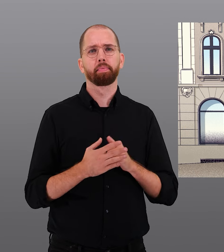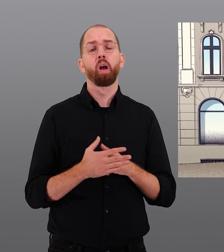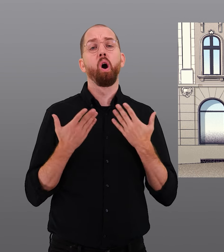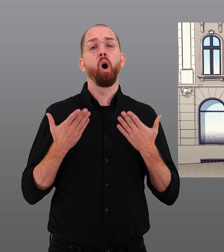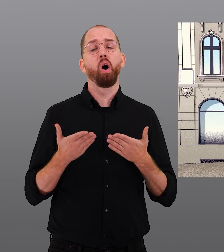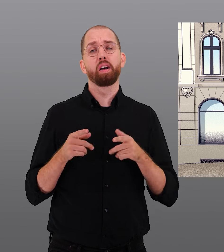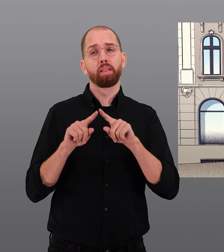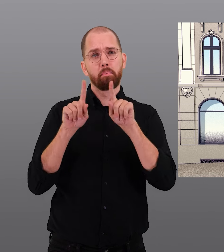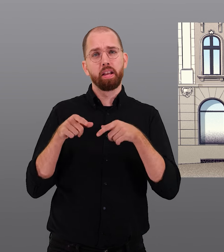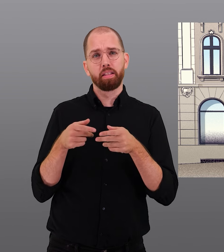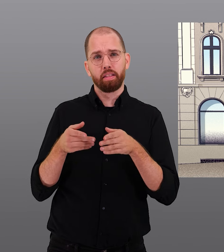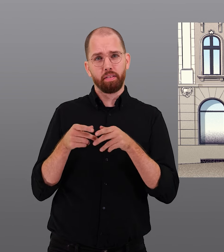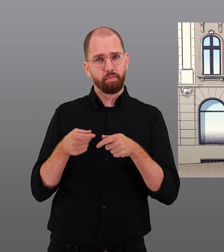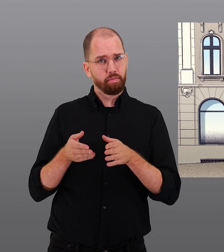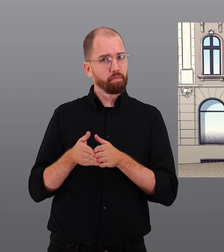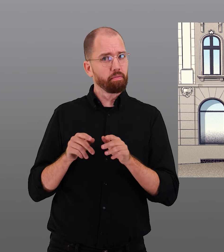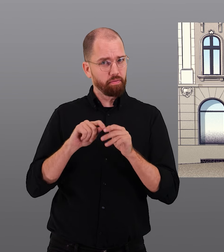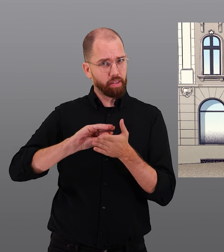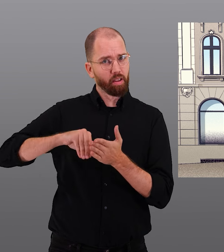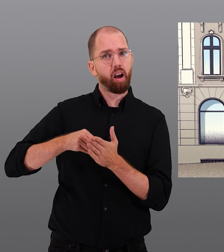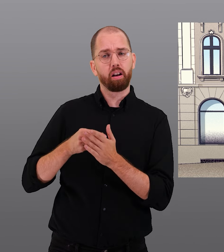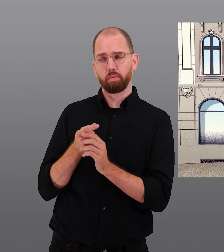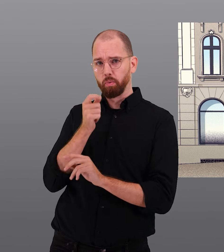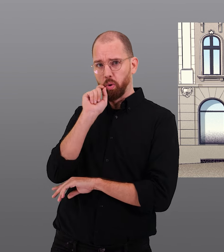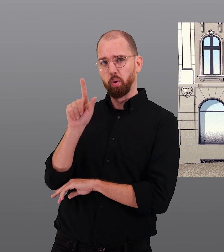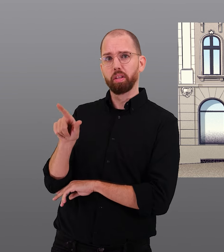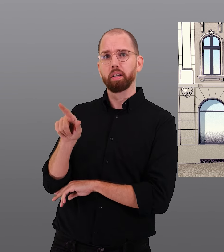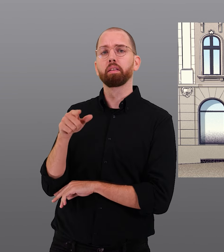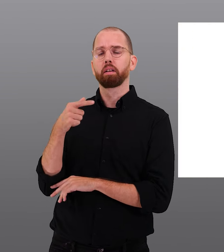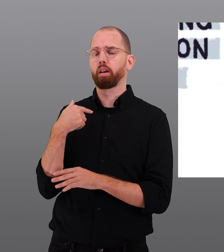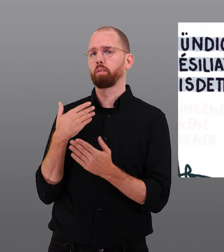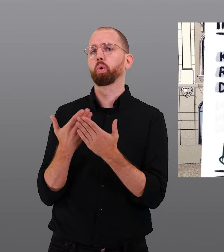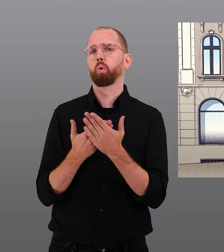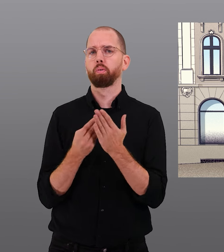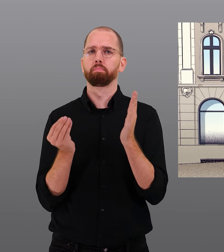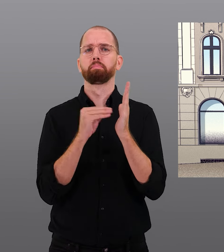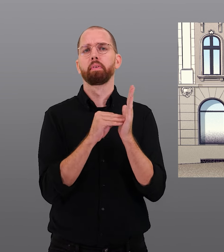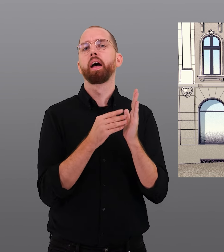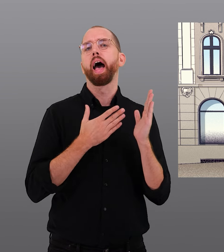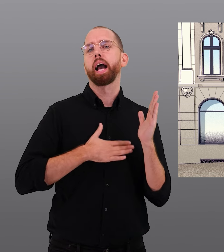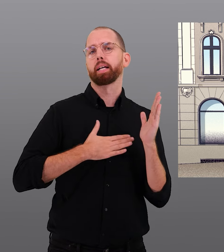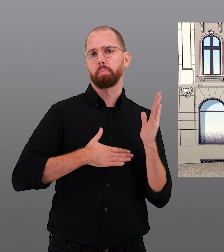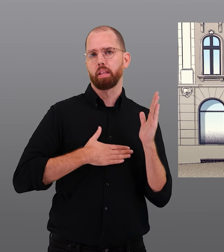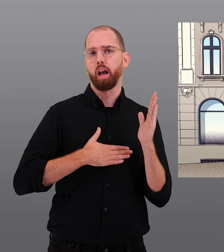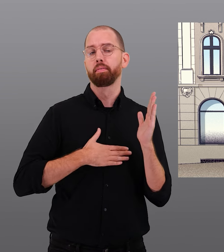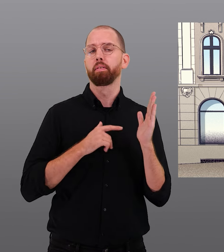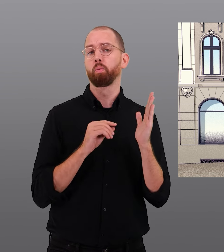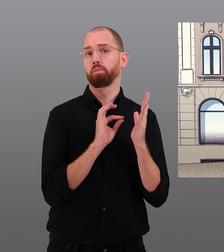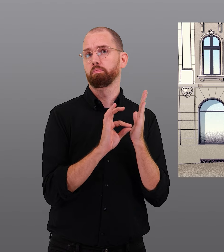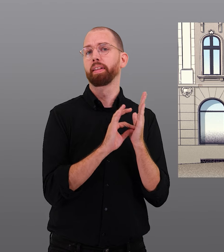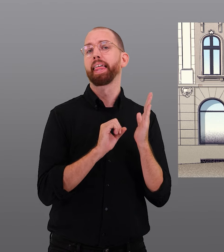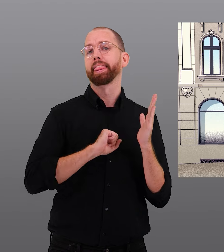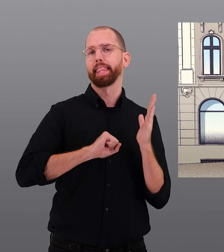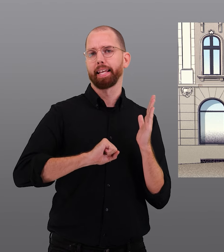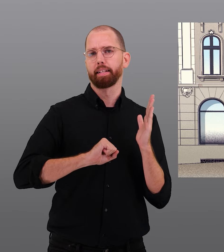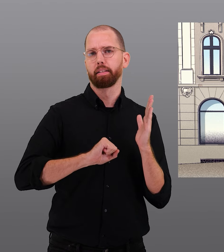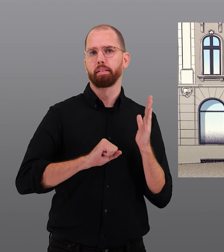Mietrecht. Dieser sogenannte Eigenbedarf kann heute bei der Kündigung eines Mietvertrags geltend gemacht werden, wenn er